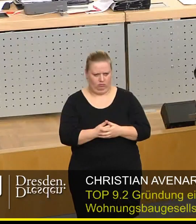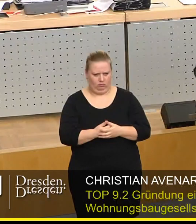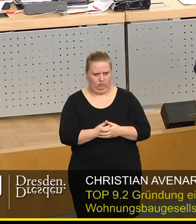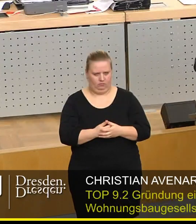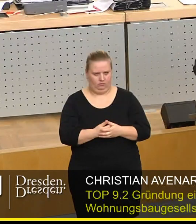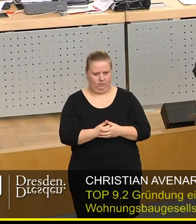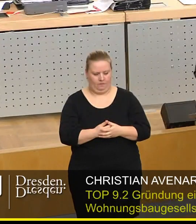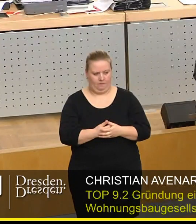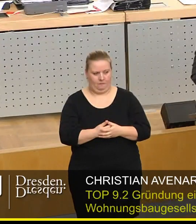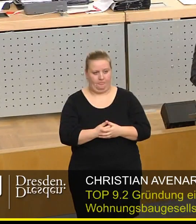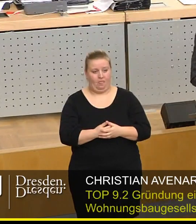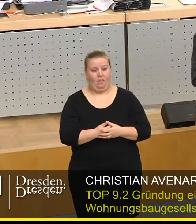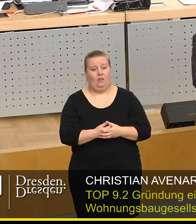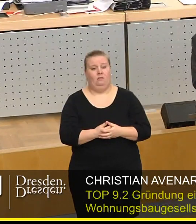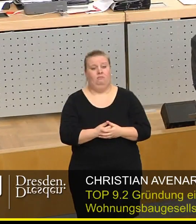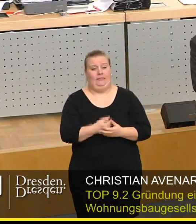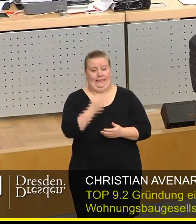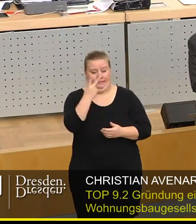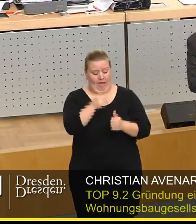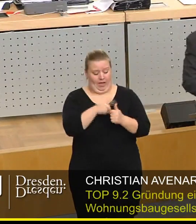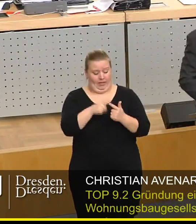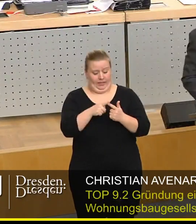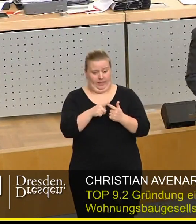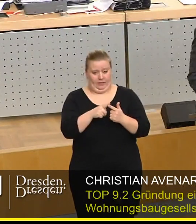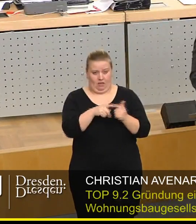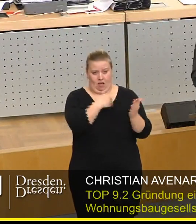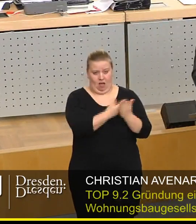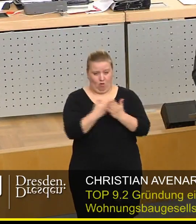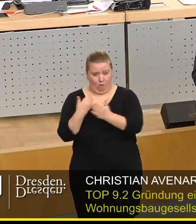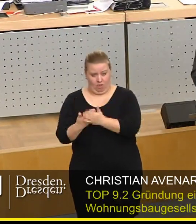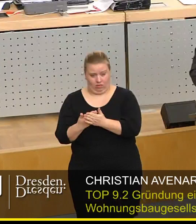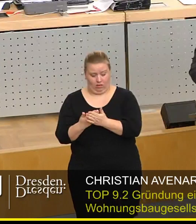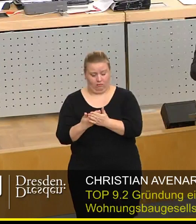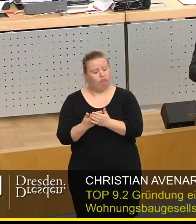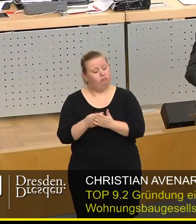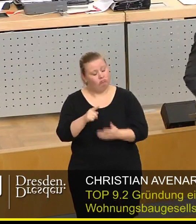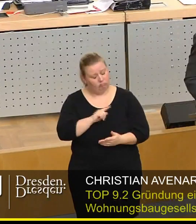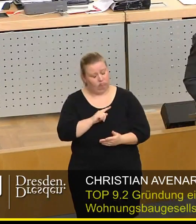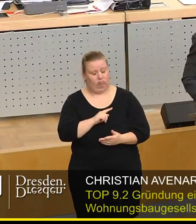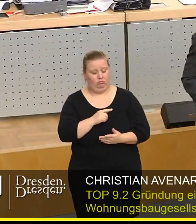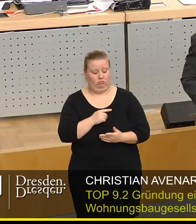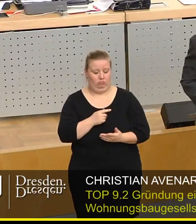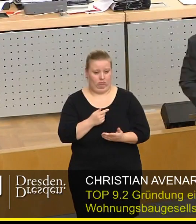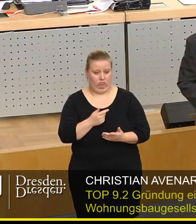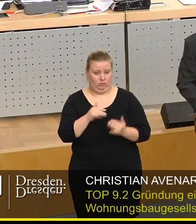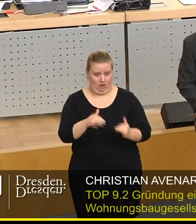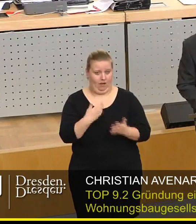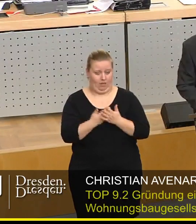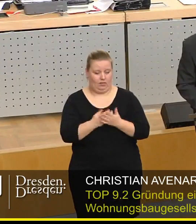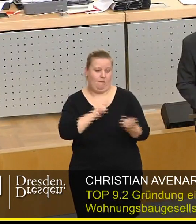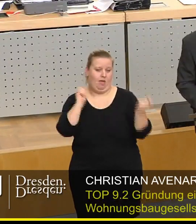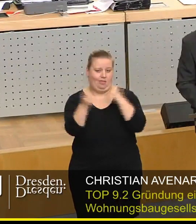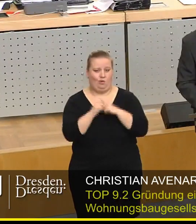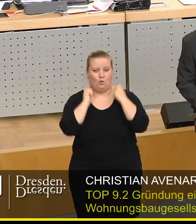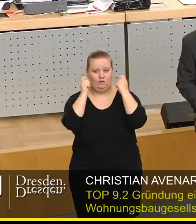Wir haben zwei entscheidende Sachargumente, die uns dazu bewogen haben, diesen Änderungsvorschlag zu